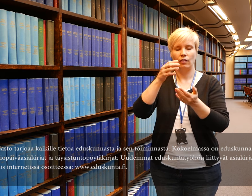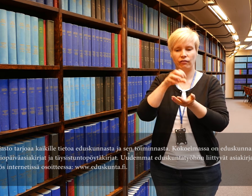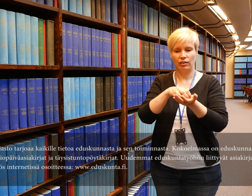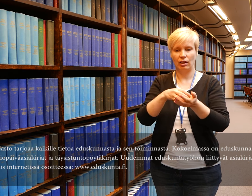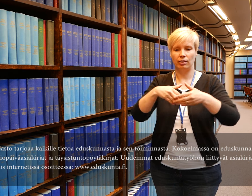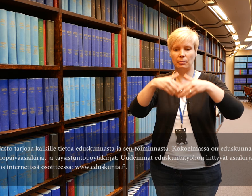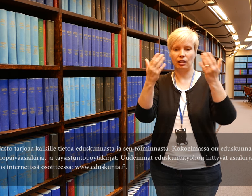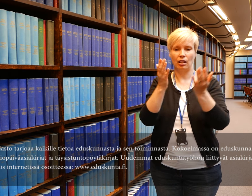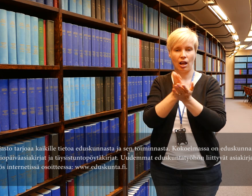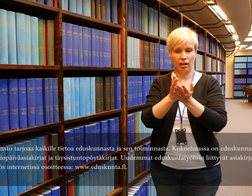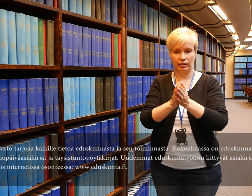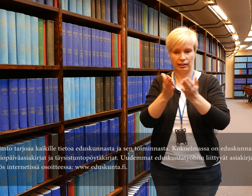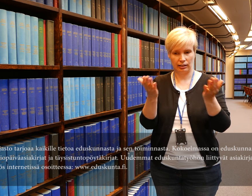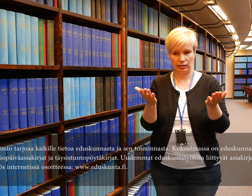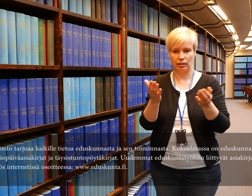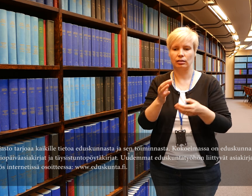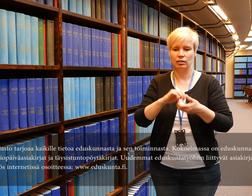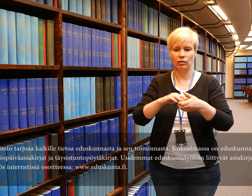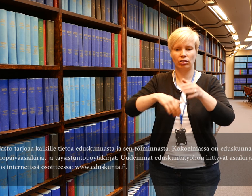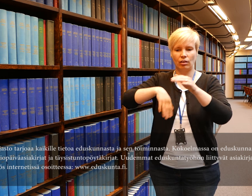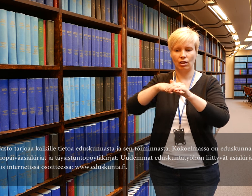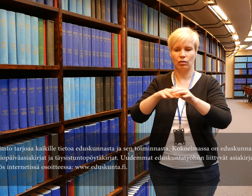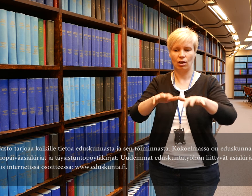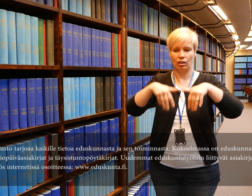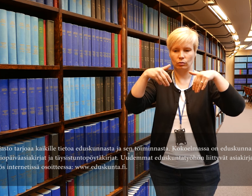eduskunnan valtiopäiväasiakirjat ja täysistuntopöytäkirjat.